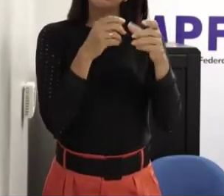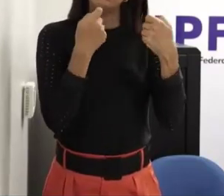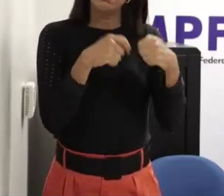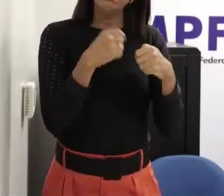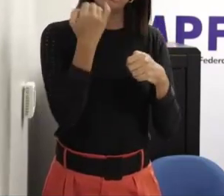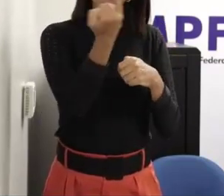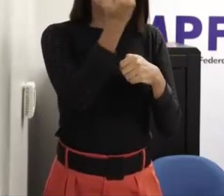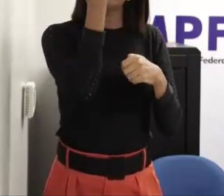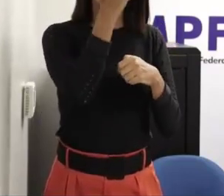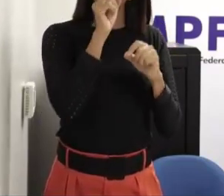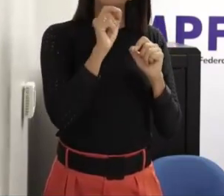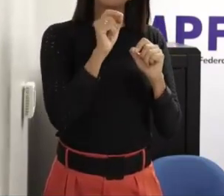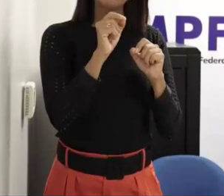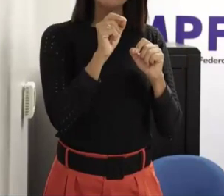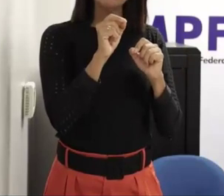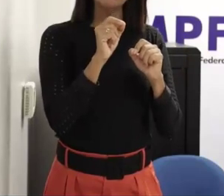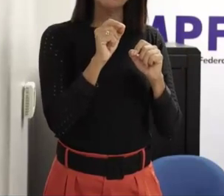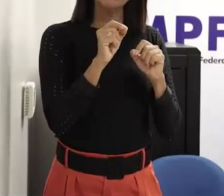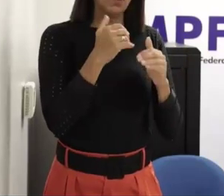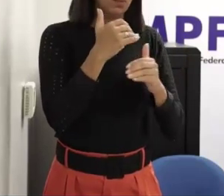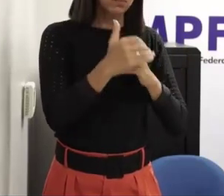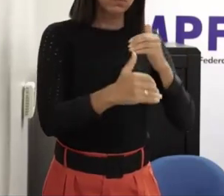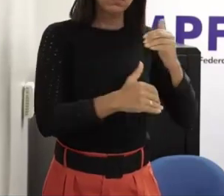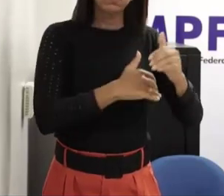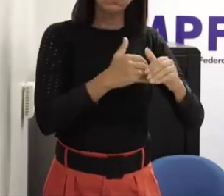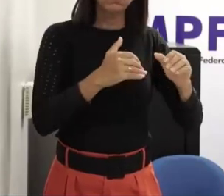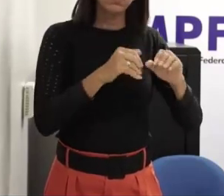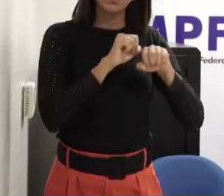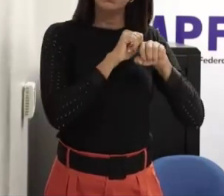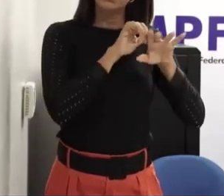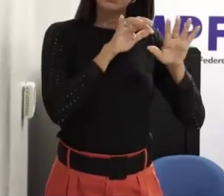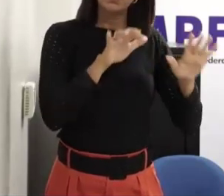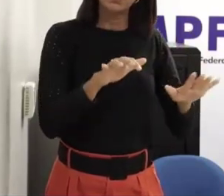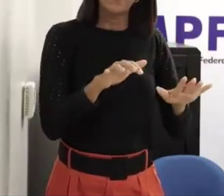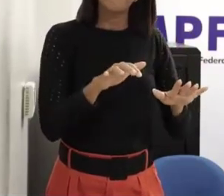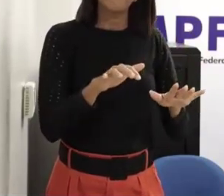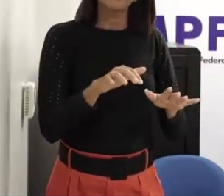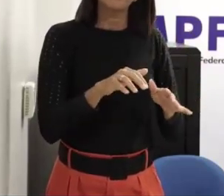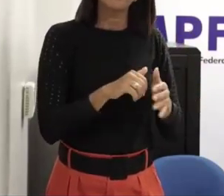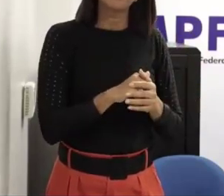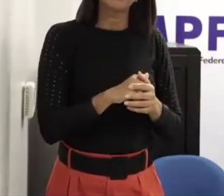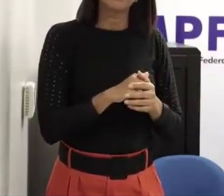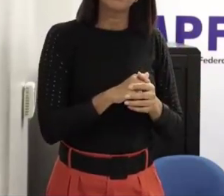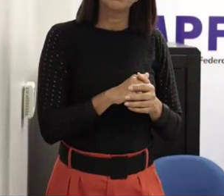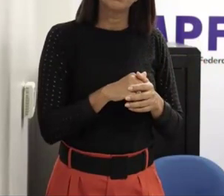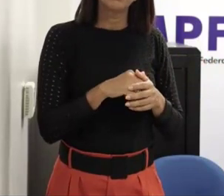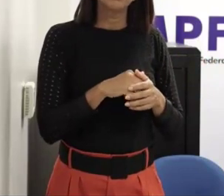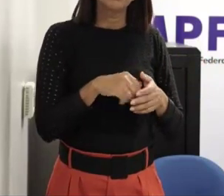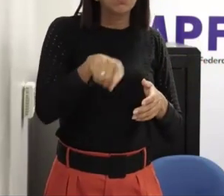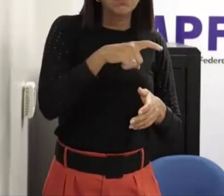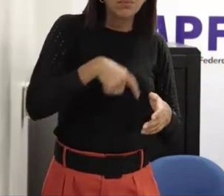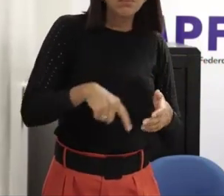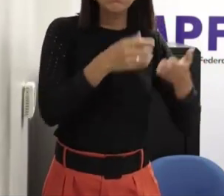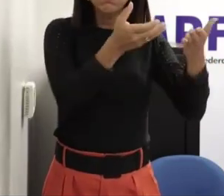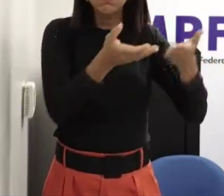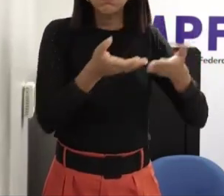todas as experiências humanas então é por isso que nós convidamos intensivamente a comunidade escolar para participar